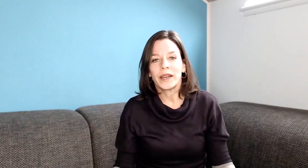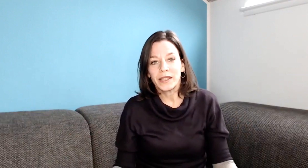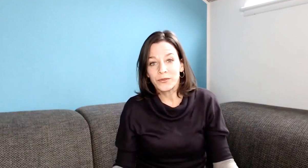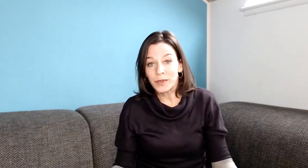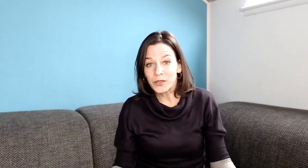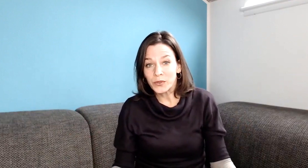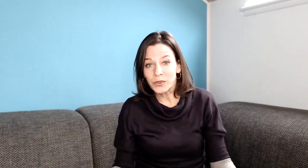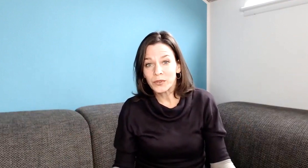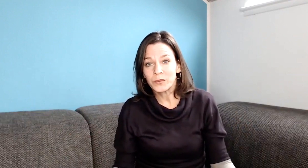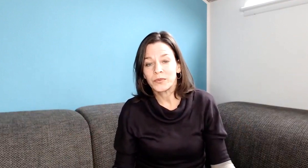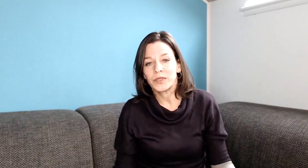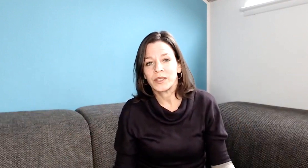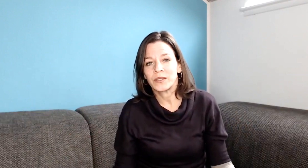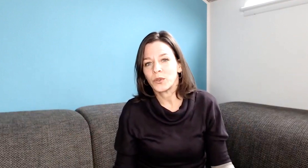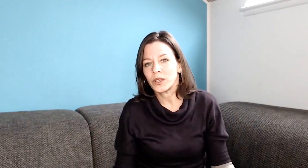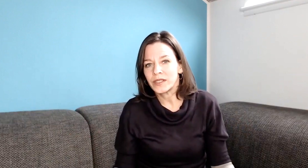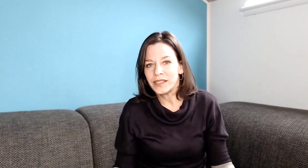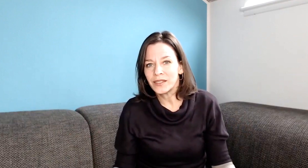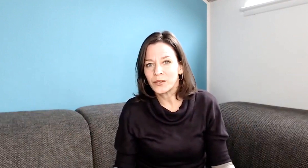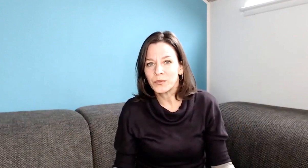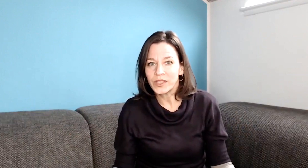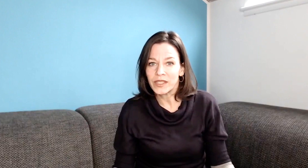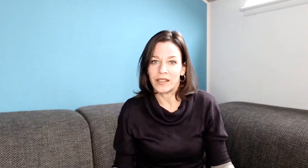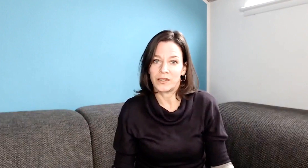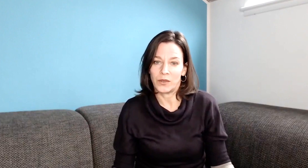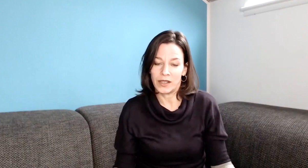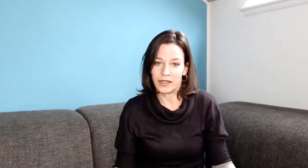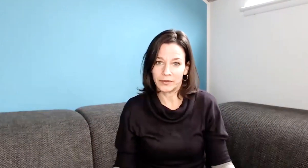beide Informationen, um sich zu orientieren und um Sicherheit zu erlangen.